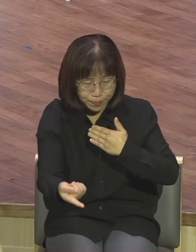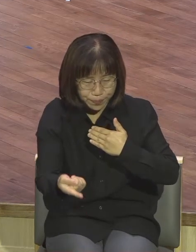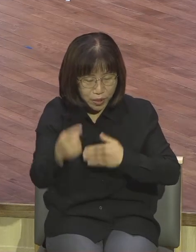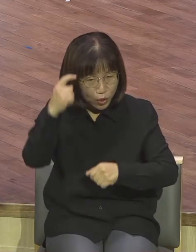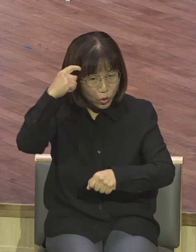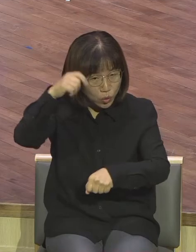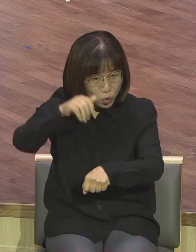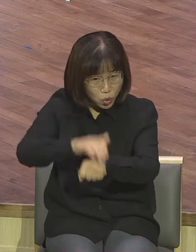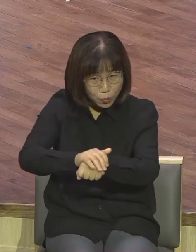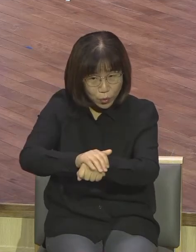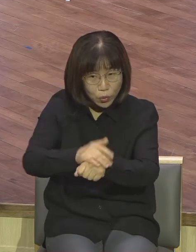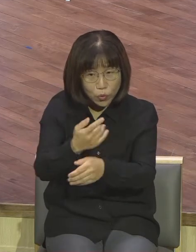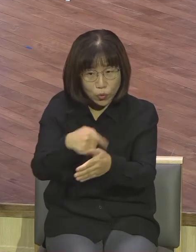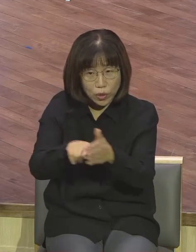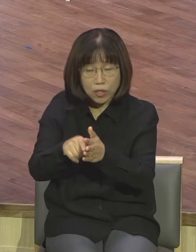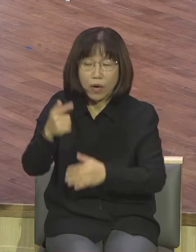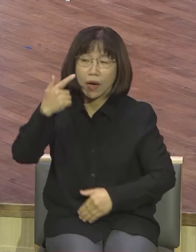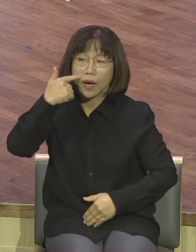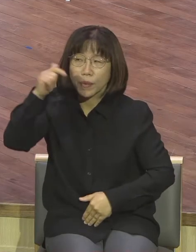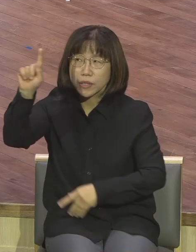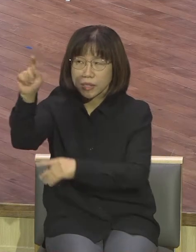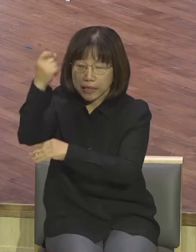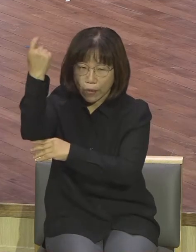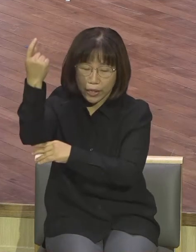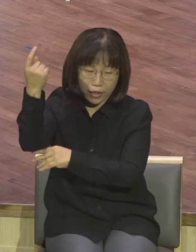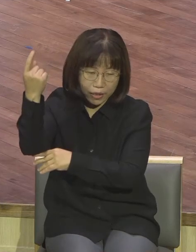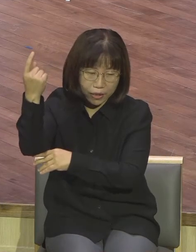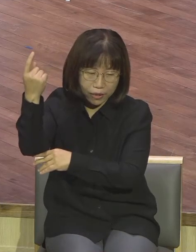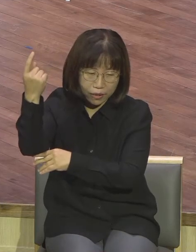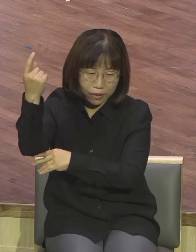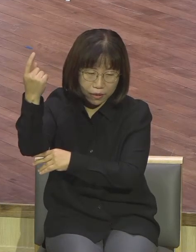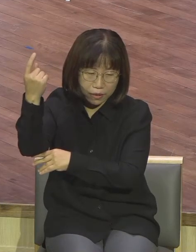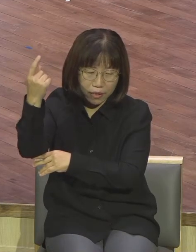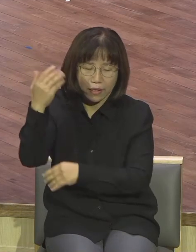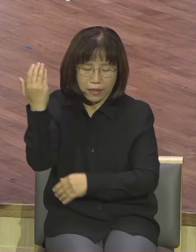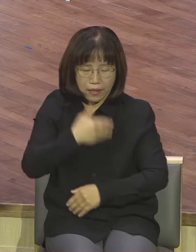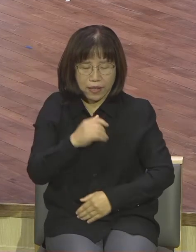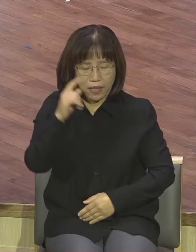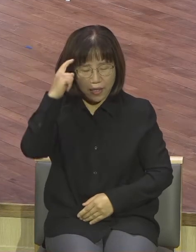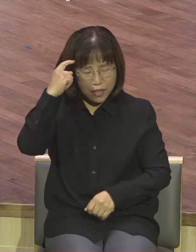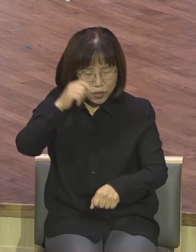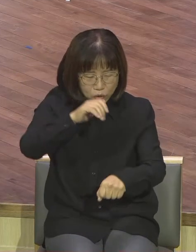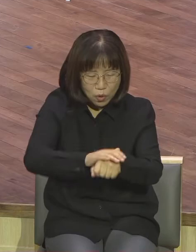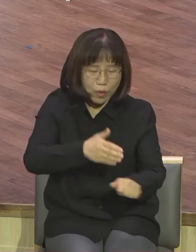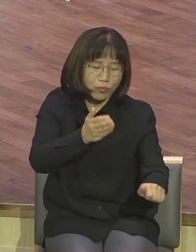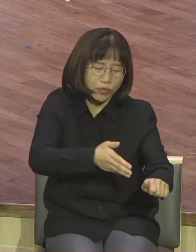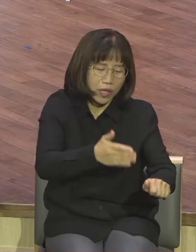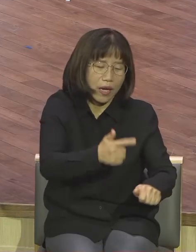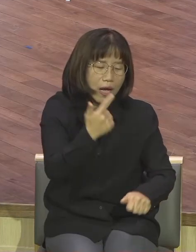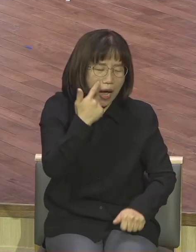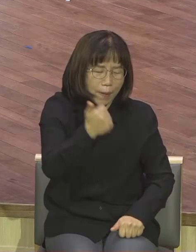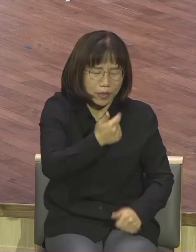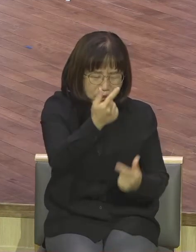아버지 따위시 한 것처럼만 해라 그 정도요 모델의 모델